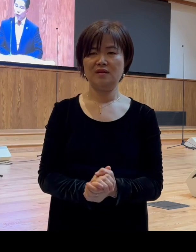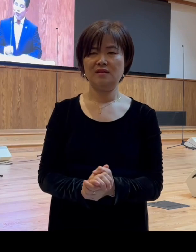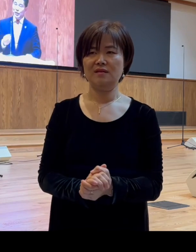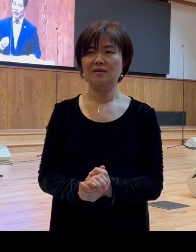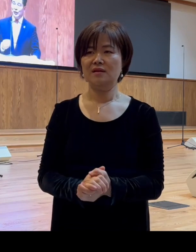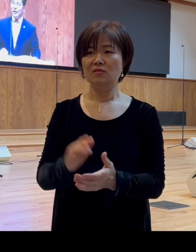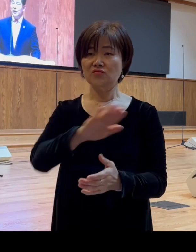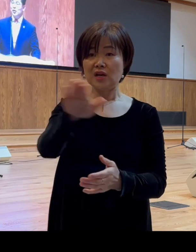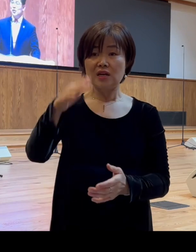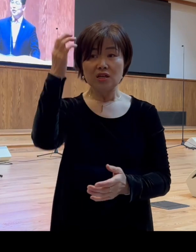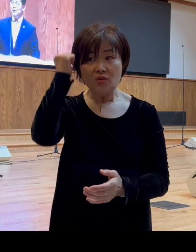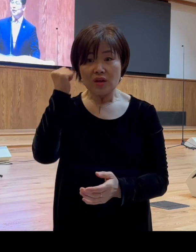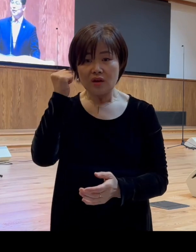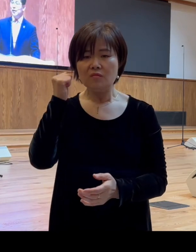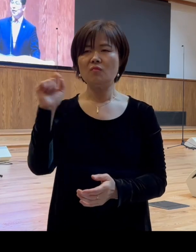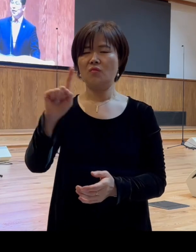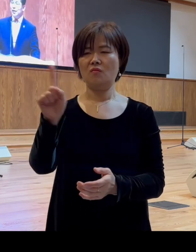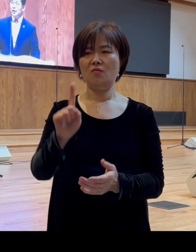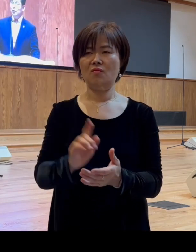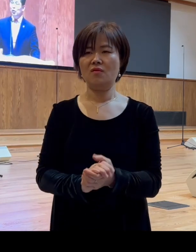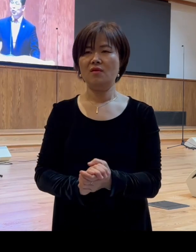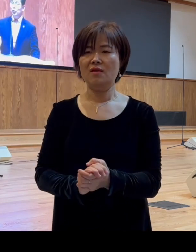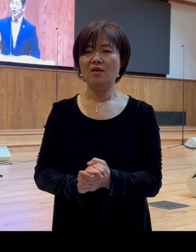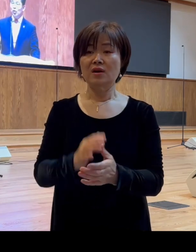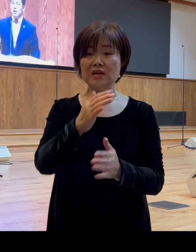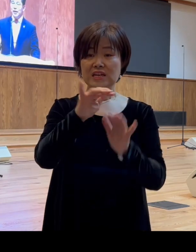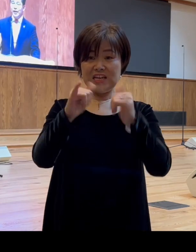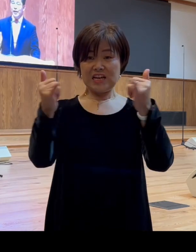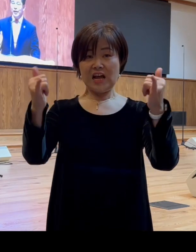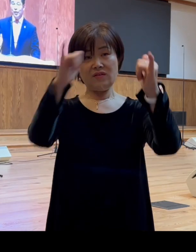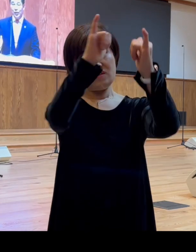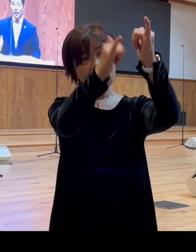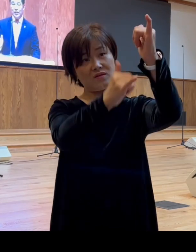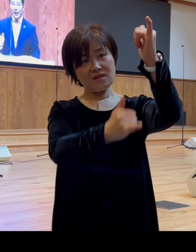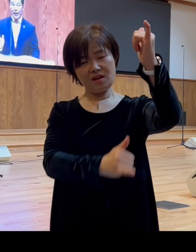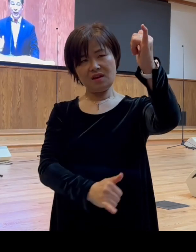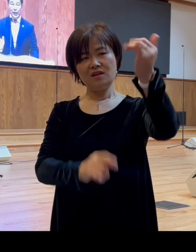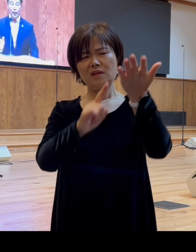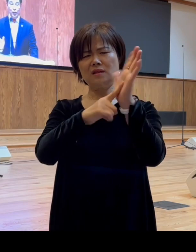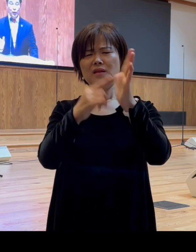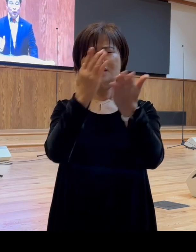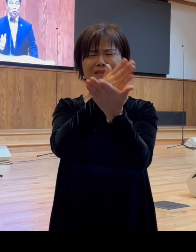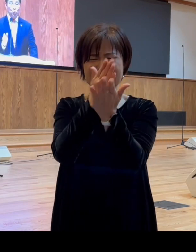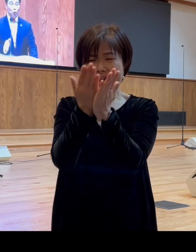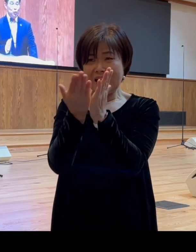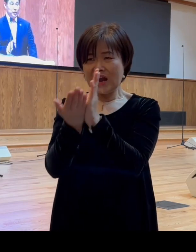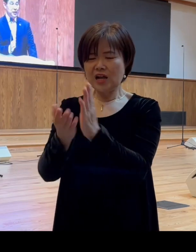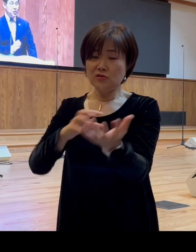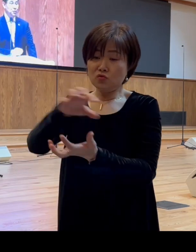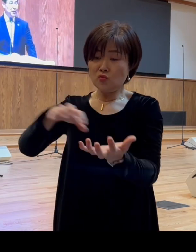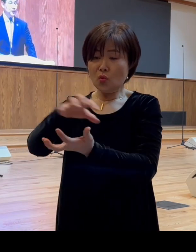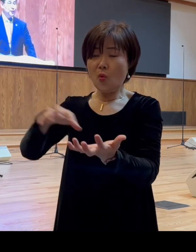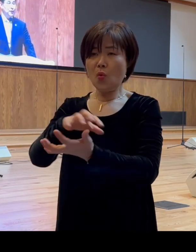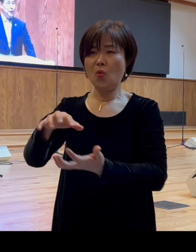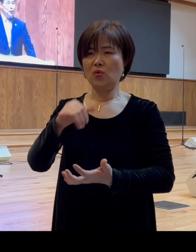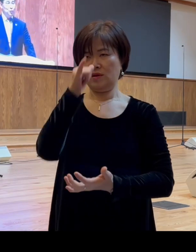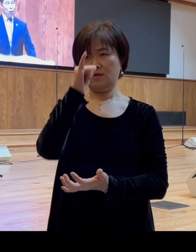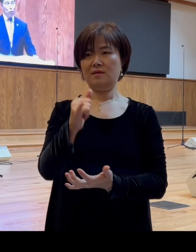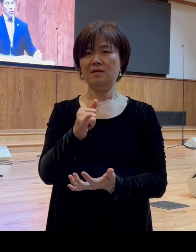기억해야 할 것은 인류 역사에 일어나는 다양한 소동들이 있지만 그럼 결국은 시간이